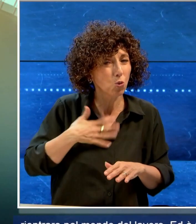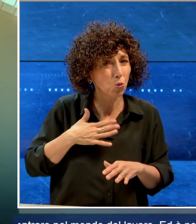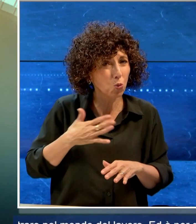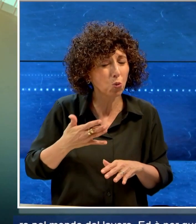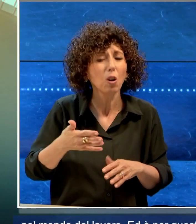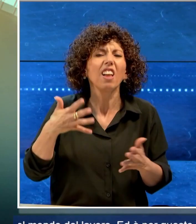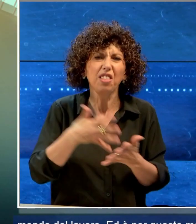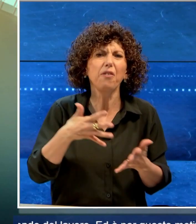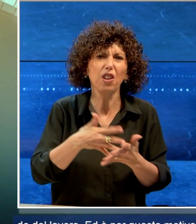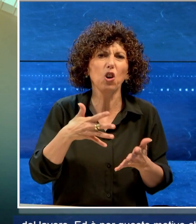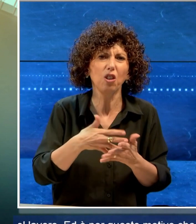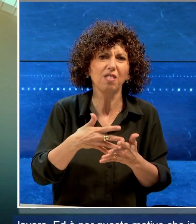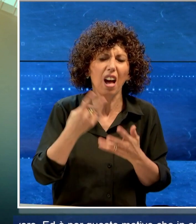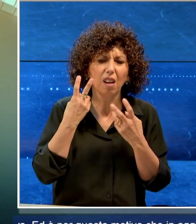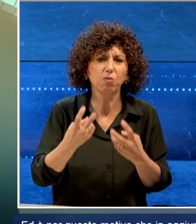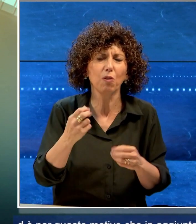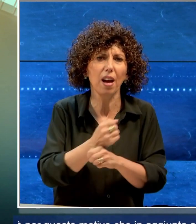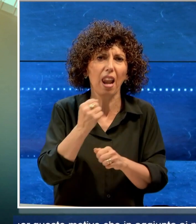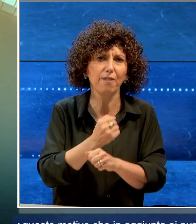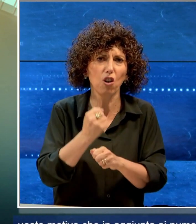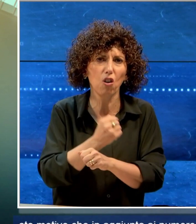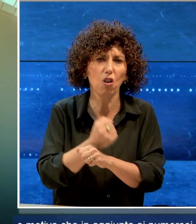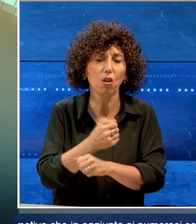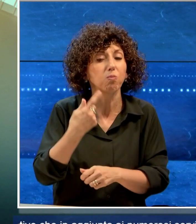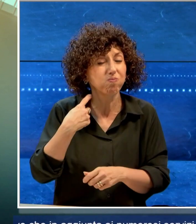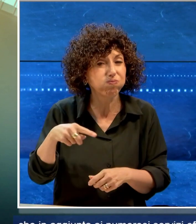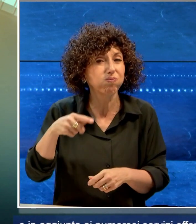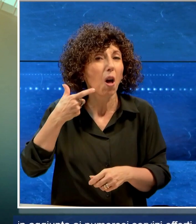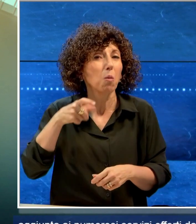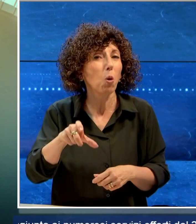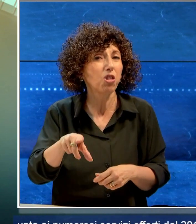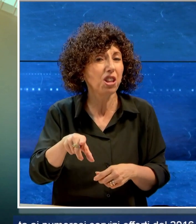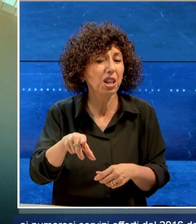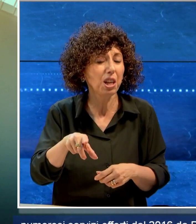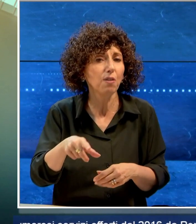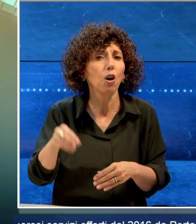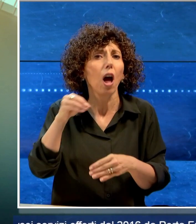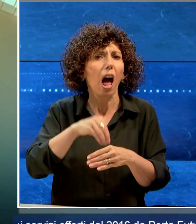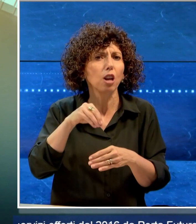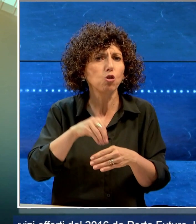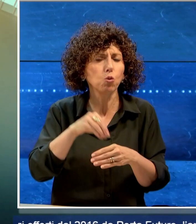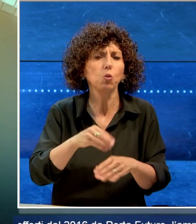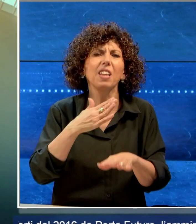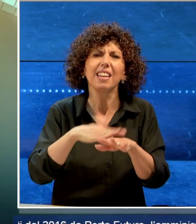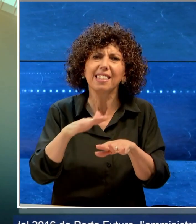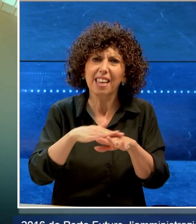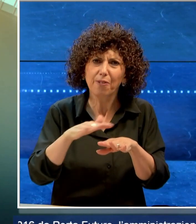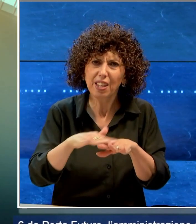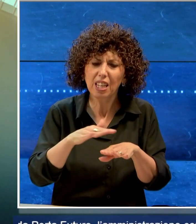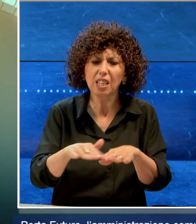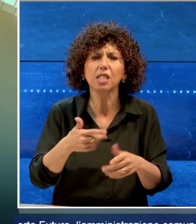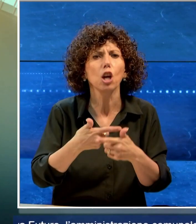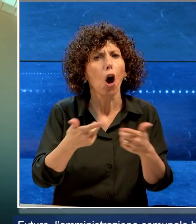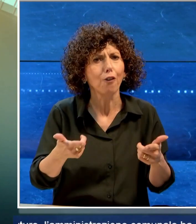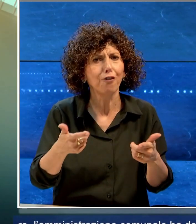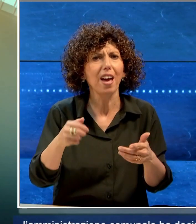difficoltà a rientrare nel mondo del lavoro. Ed è per questo motivo che in aggiunta ai numerosi servizi offerti